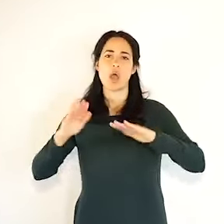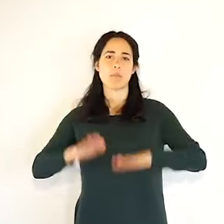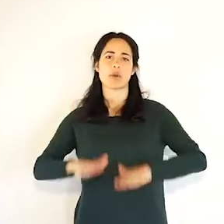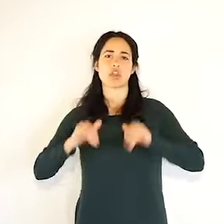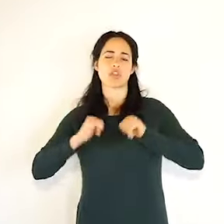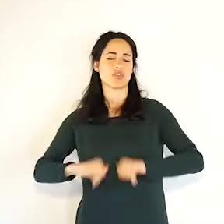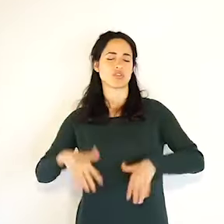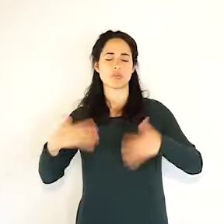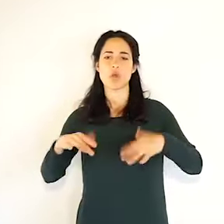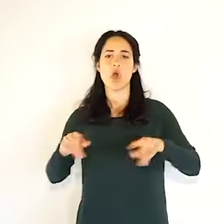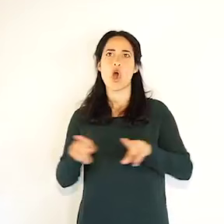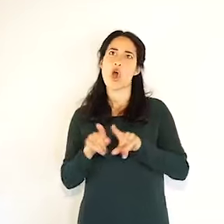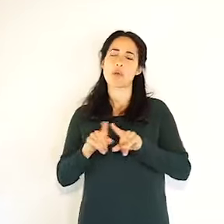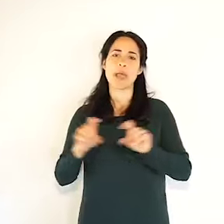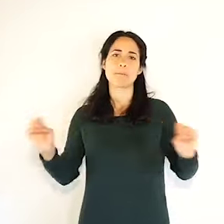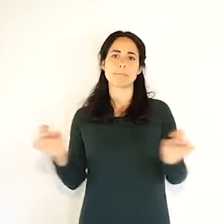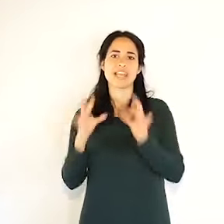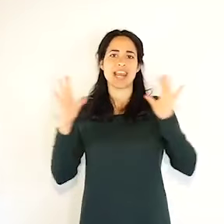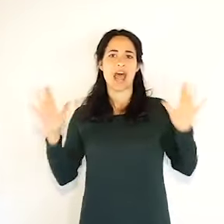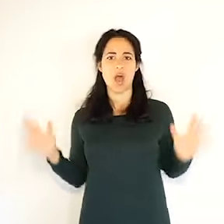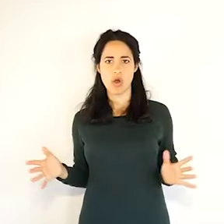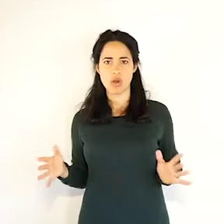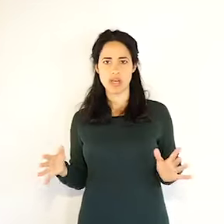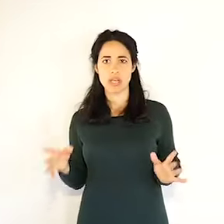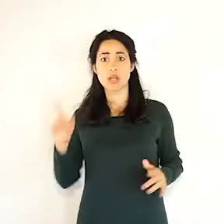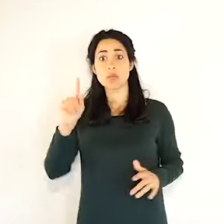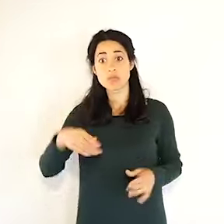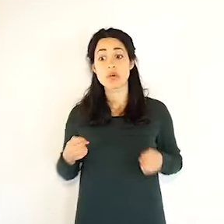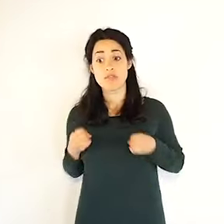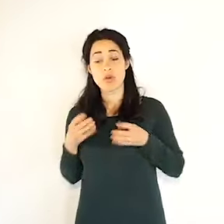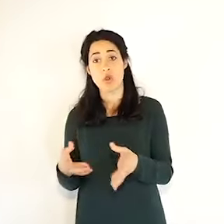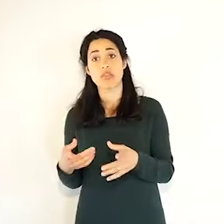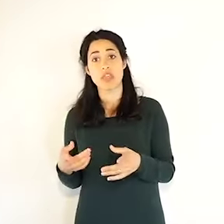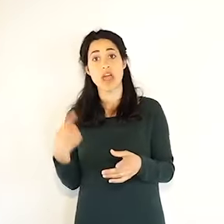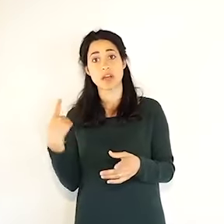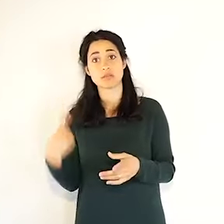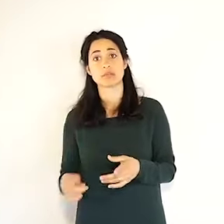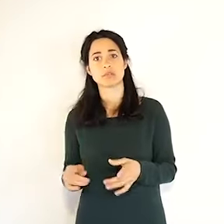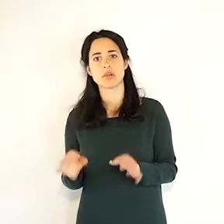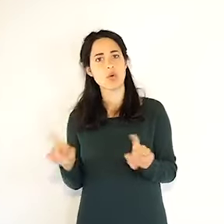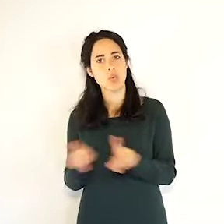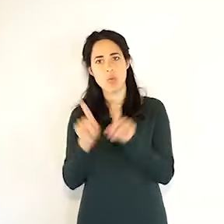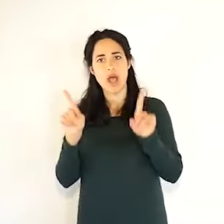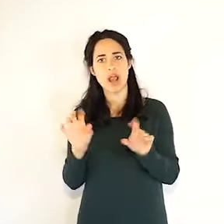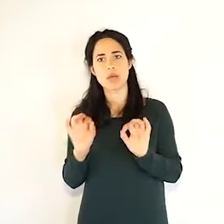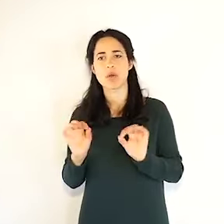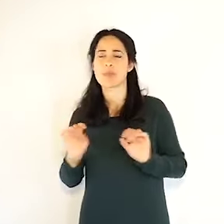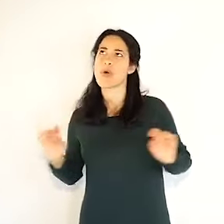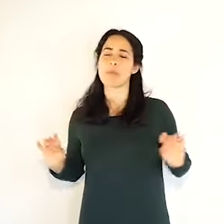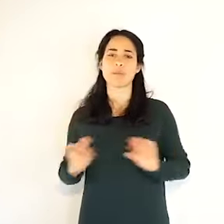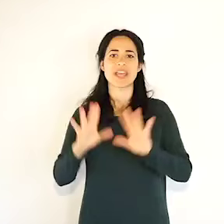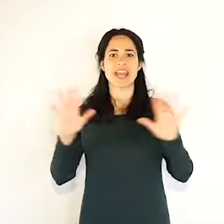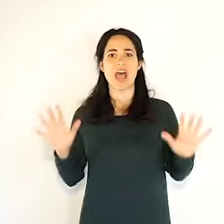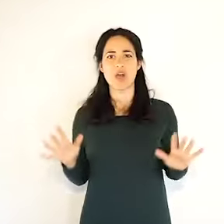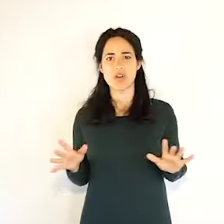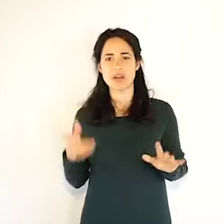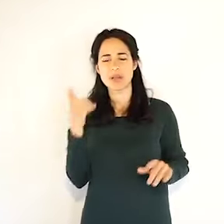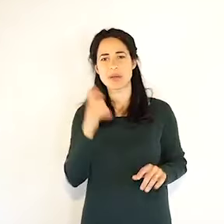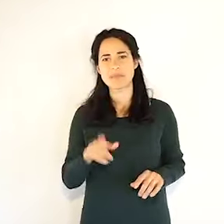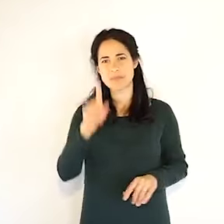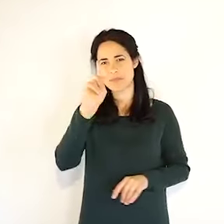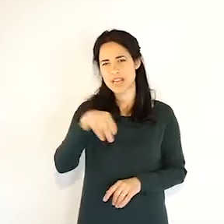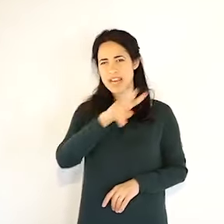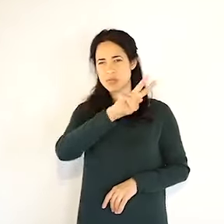i volontari della protezione civile, sono un numero decisamente straordinario e che rappresenta l'ennesimo